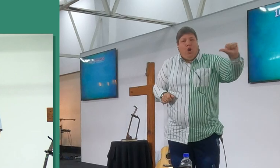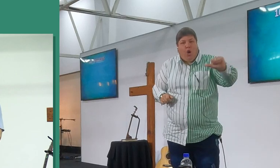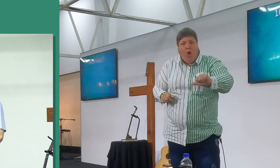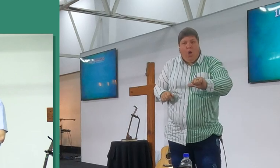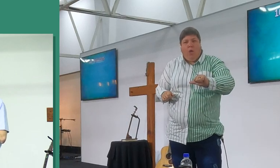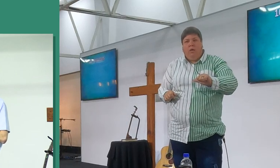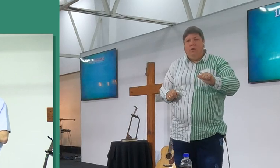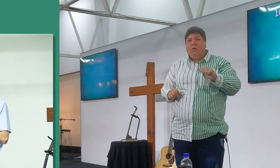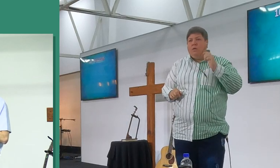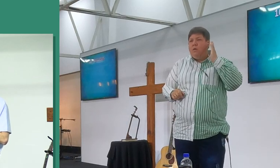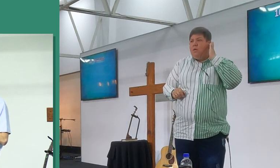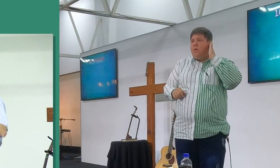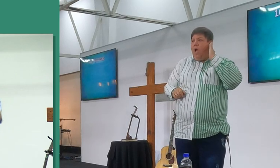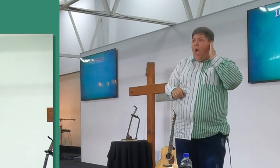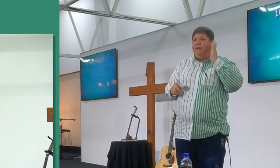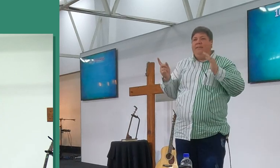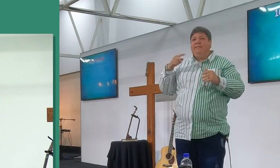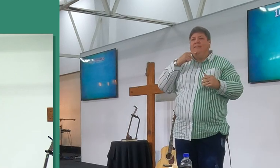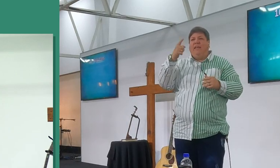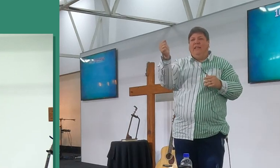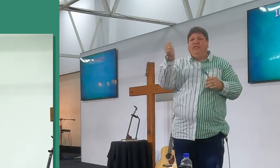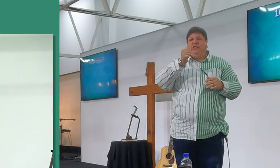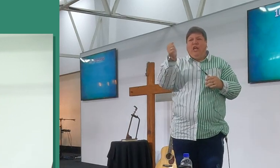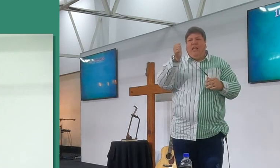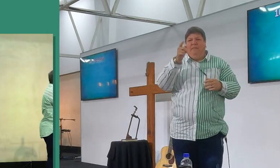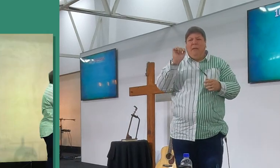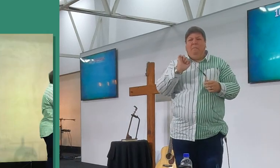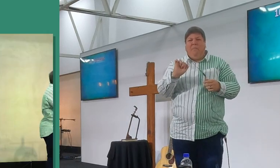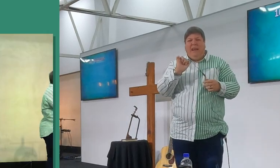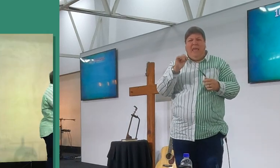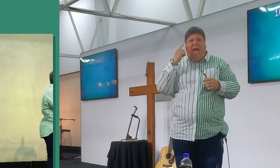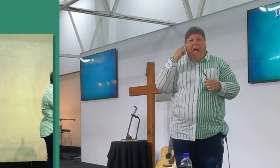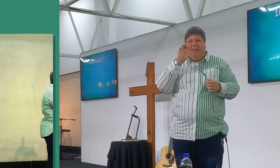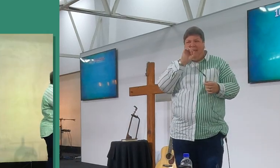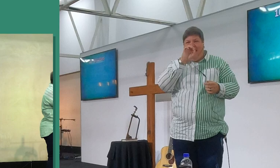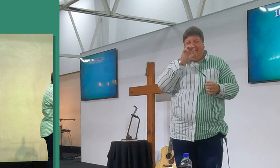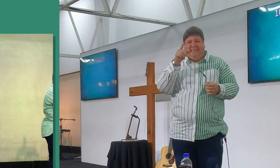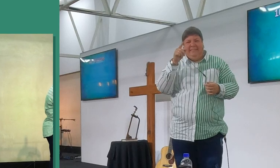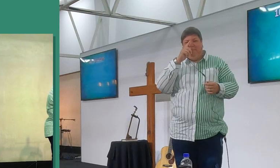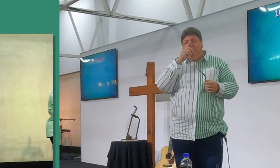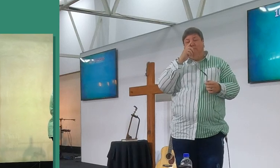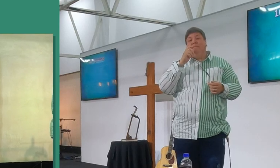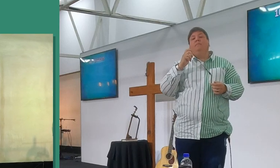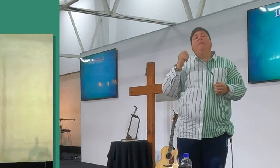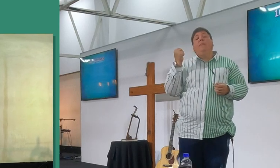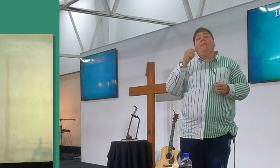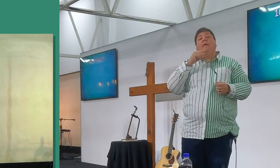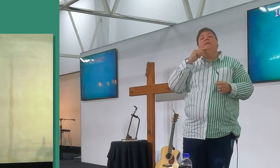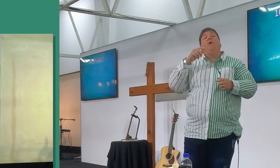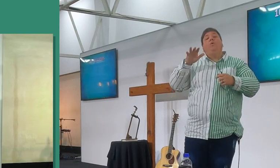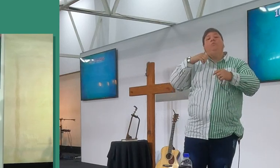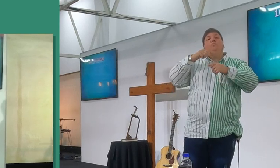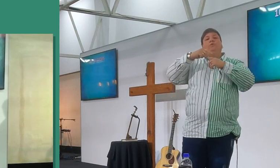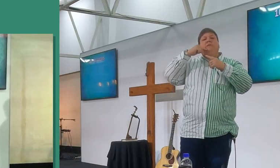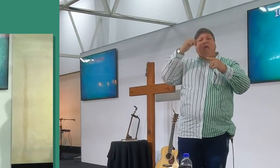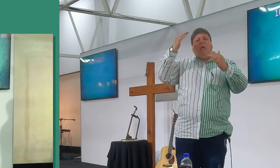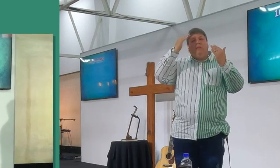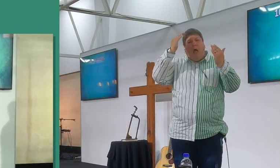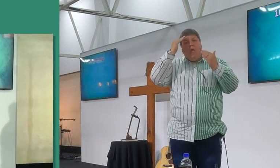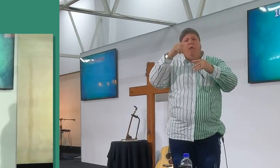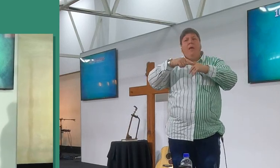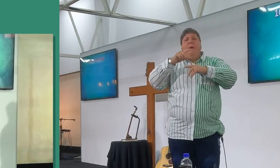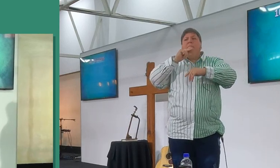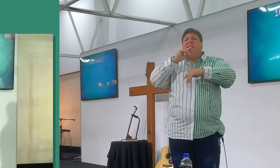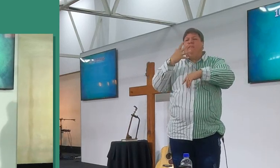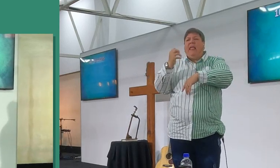die breakpads is klaar hoor, ons moet die ding vervang. Ons gaan kyk oor wat het beteken, om dankie te sê, ons gaan kyk na die my